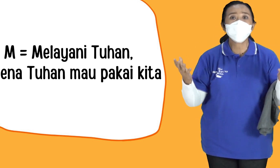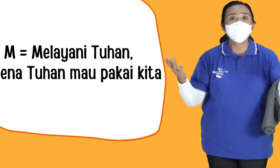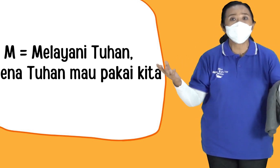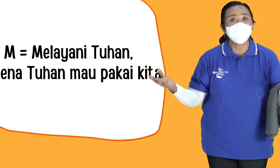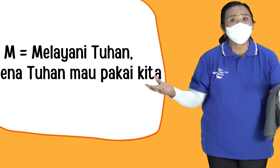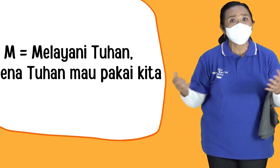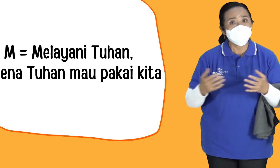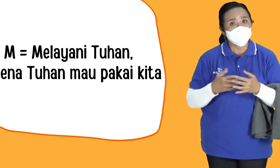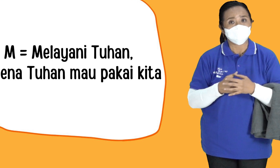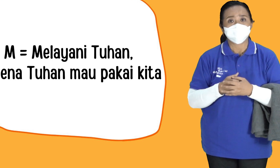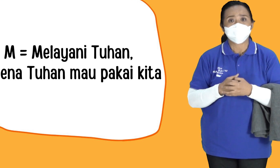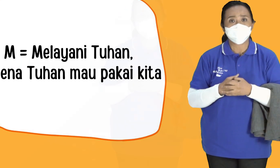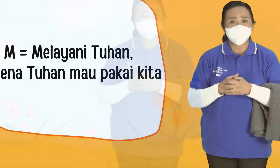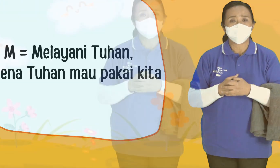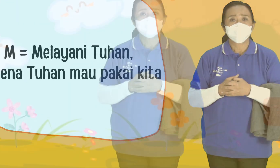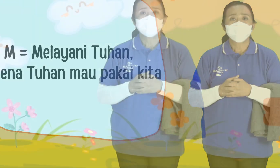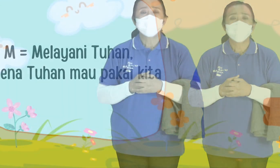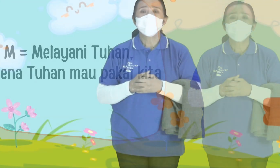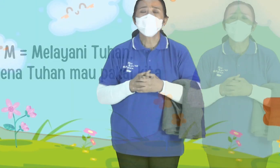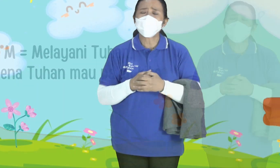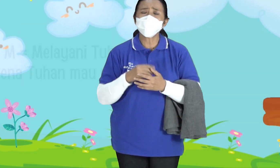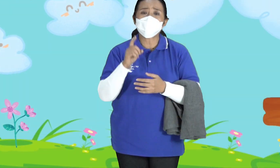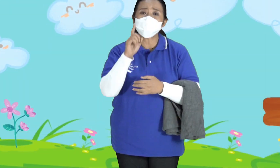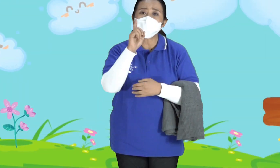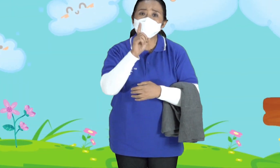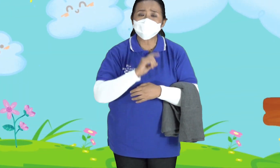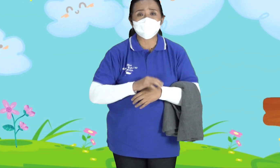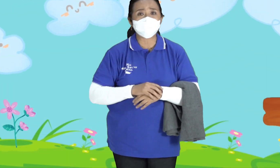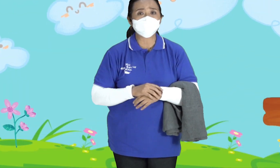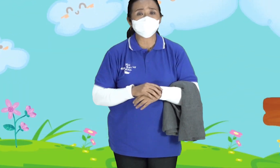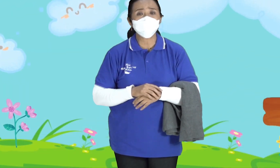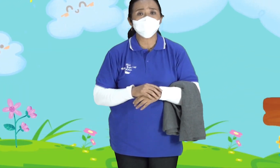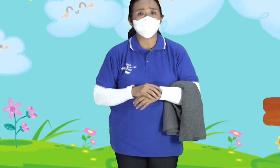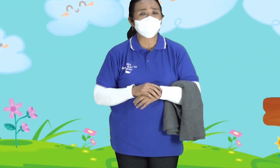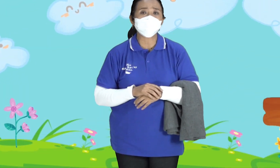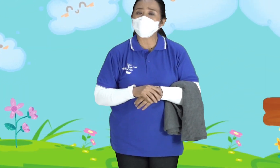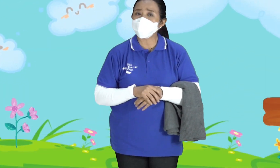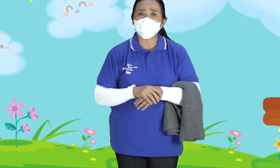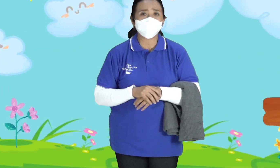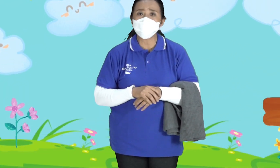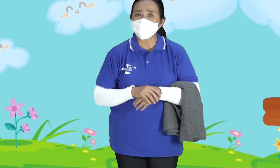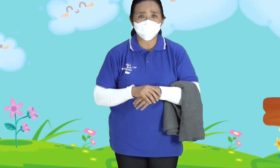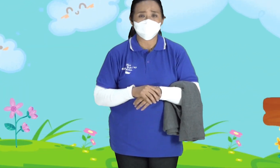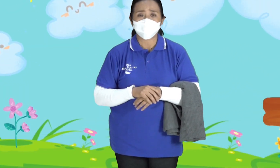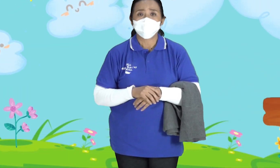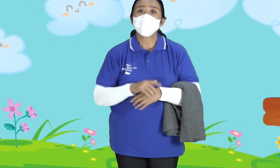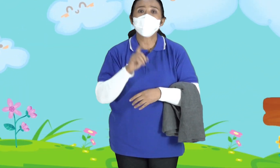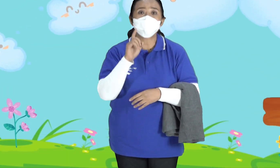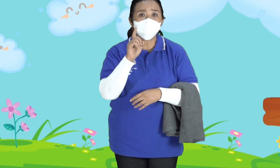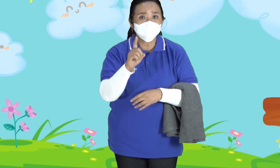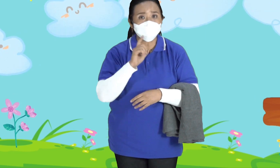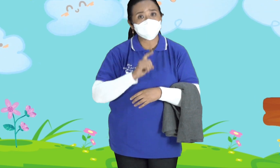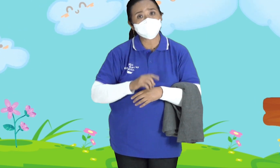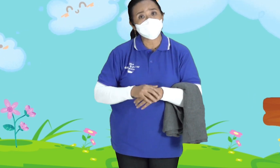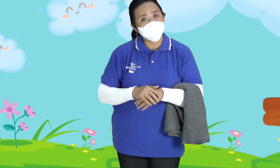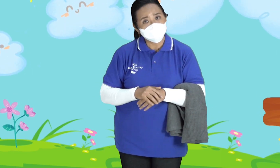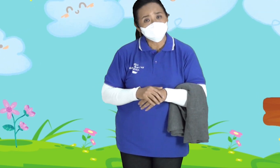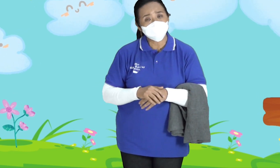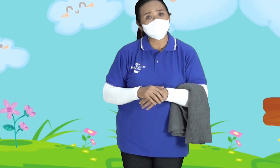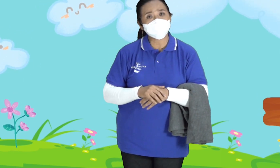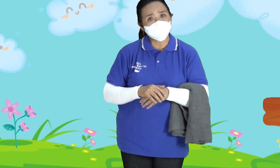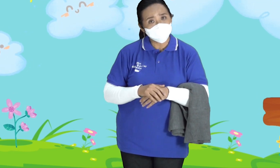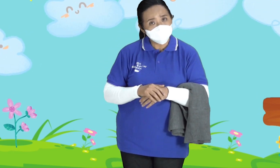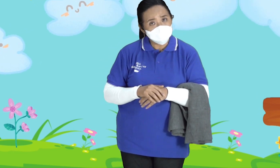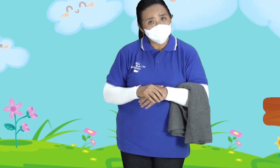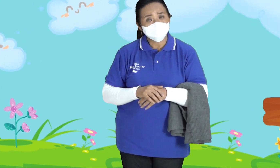Yang berbeda Beda Tuhan Tuhan itu Kasih kita Talenta Bukan karena Tuhan Iseng Tuhan itu Punya Rencana